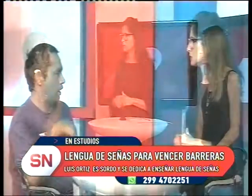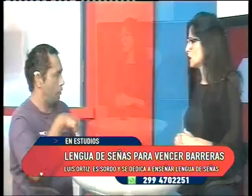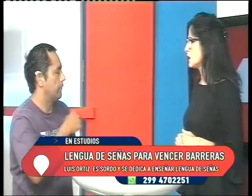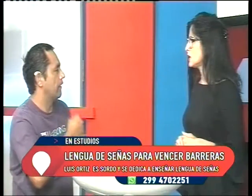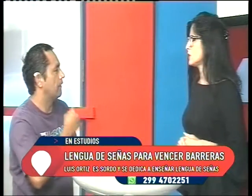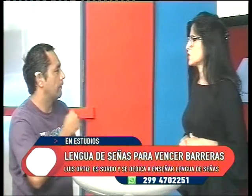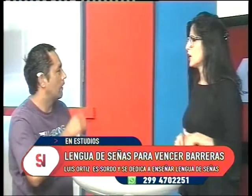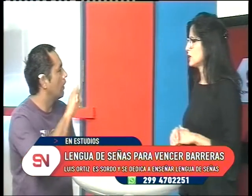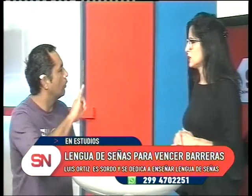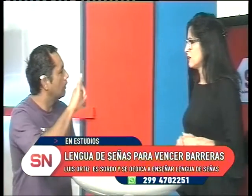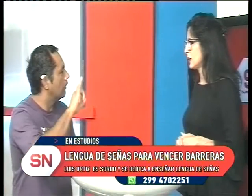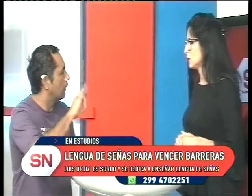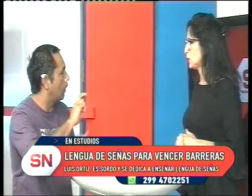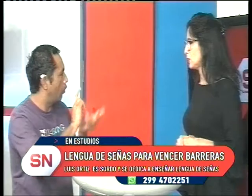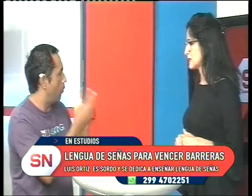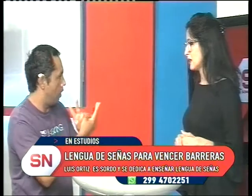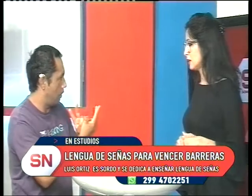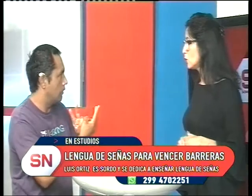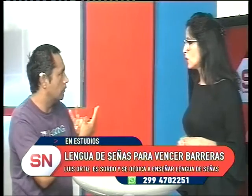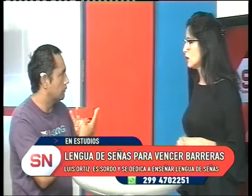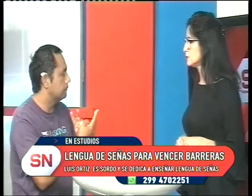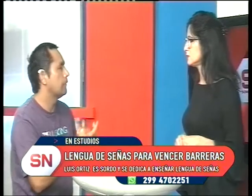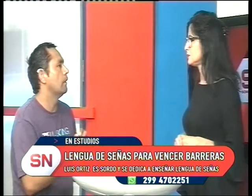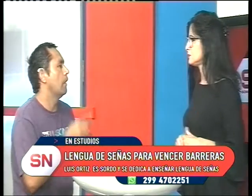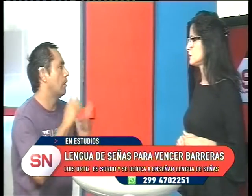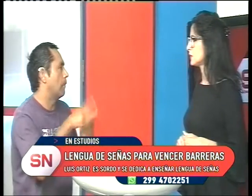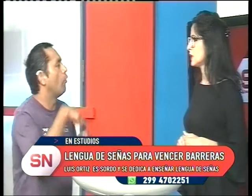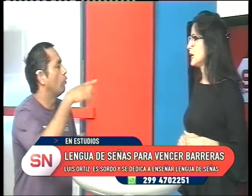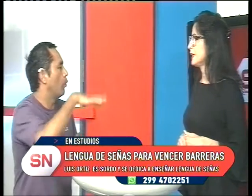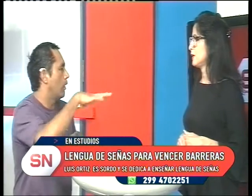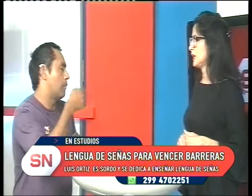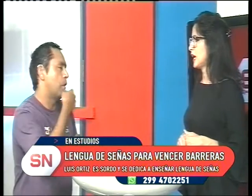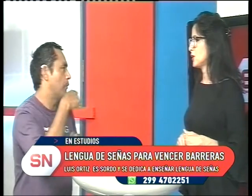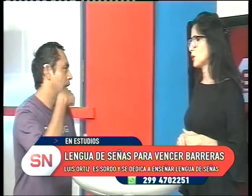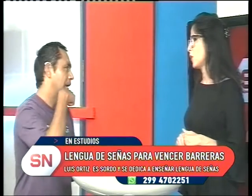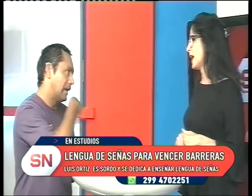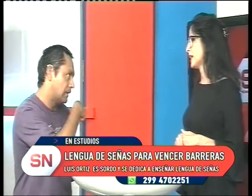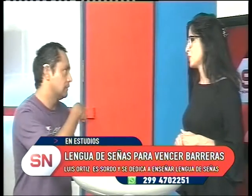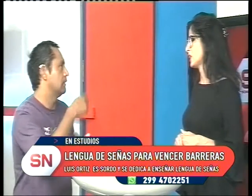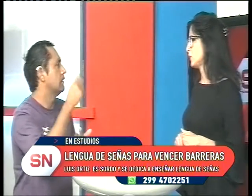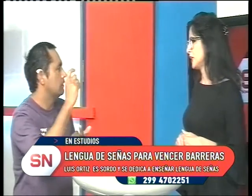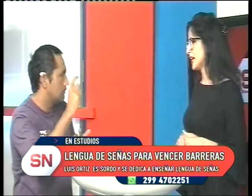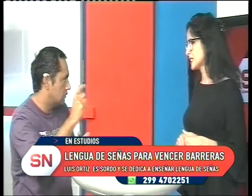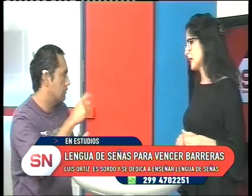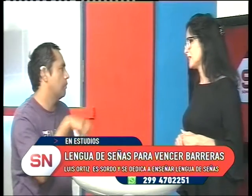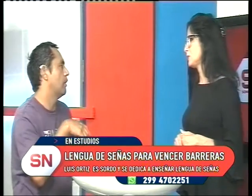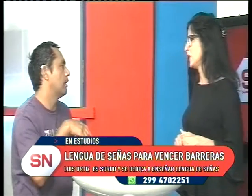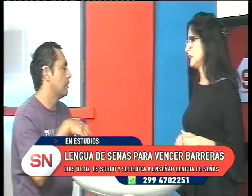Bueno, yo ahora estoy trabajando en la Universidad de UNCO. También hay otros lugares, por ejemplo en Achen, en Cipolletti.